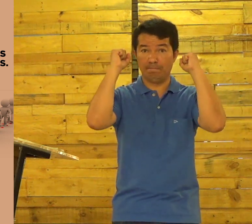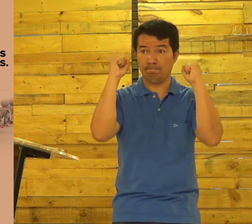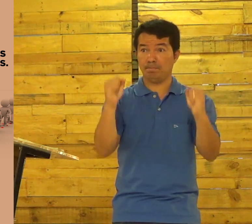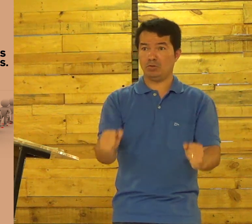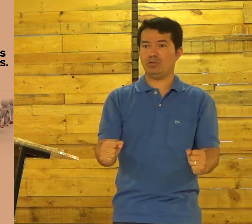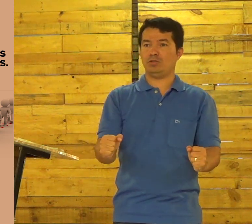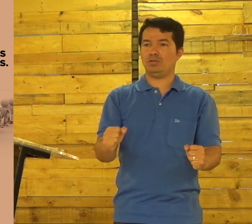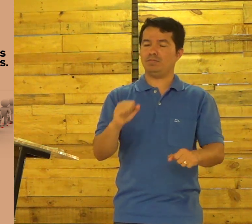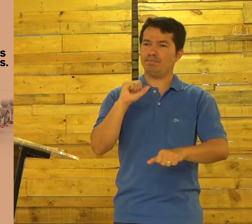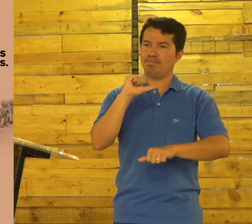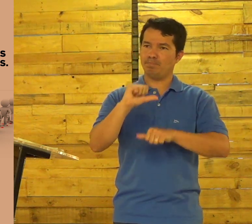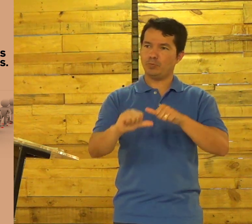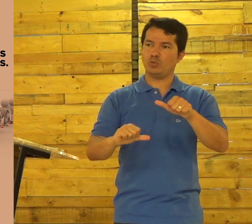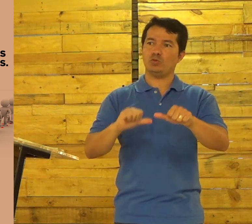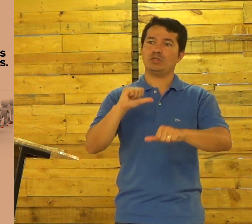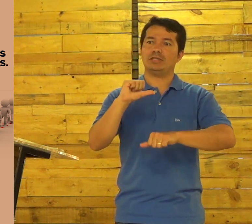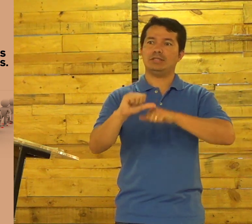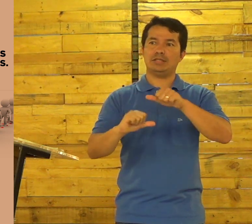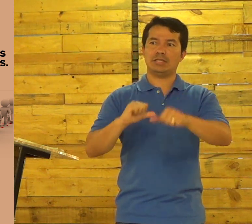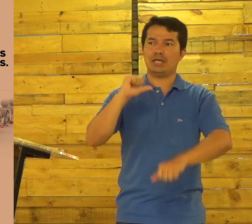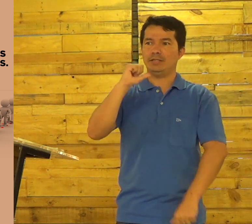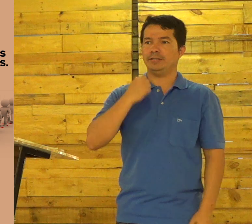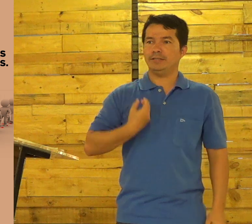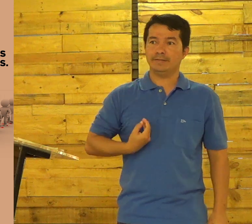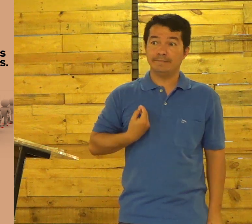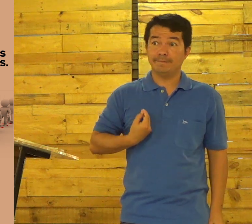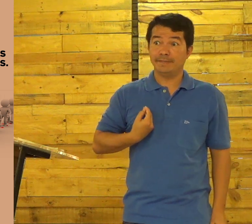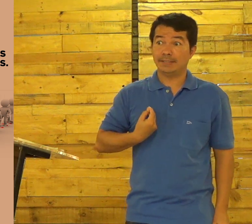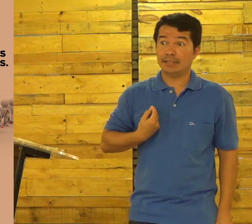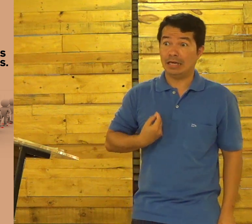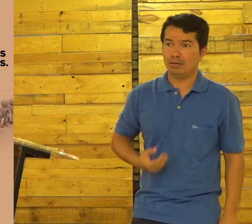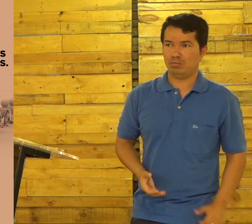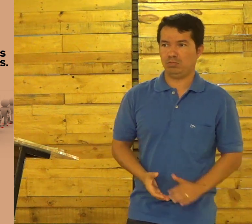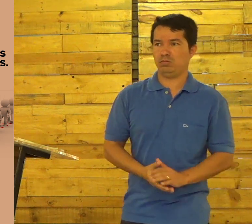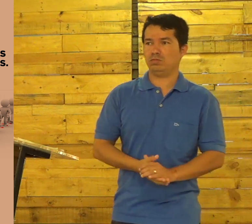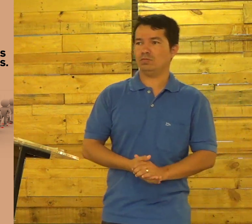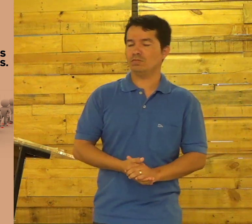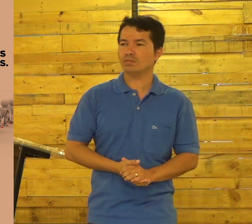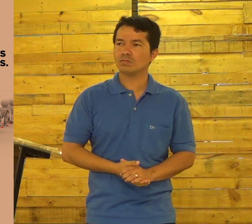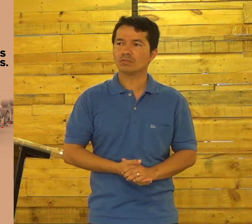Você Pode mudar Esse ponto Mudar A sua vida